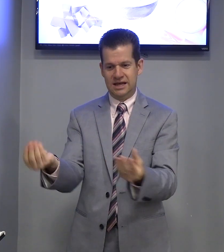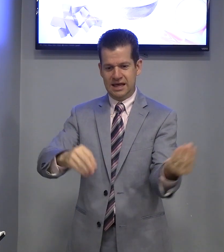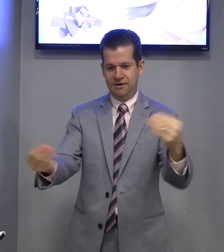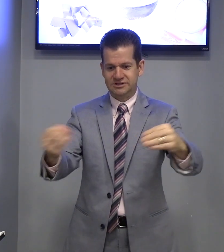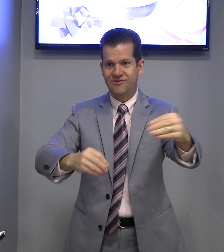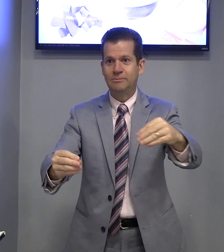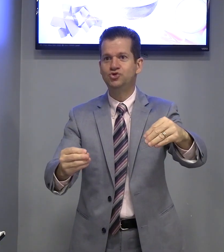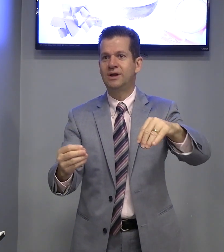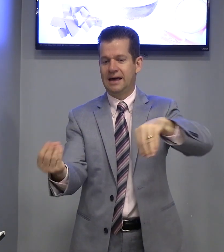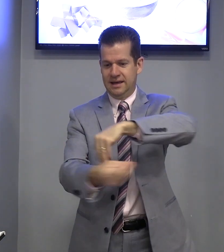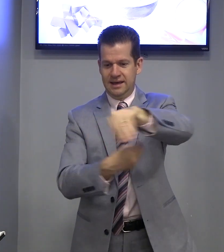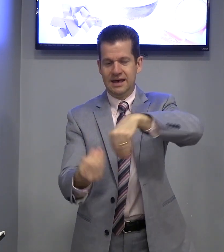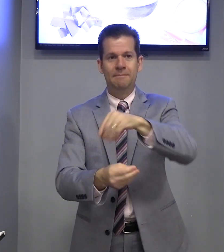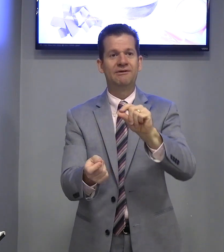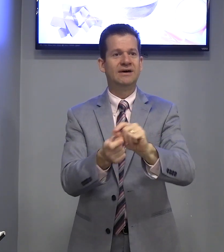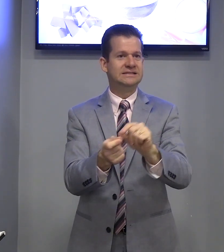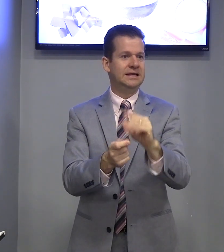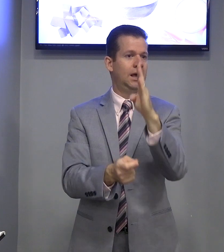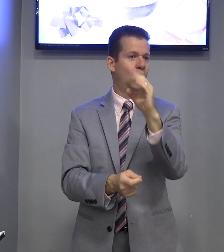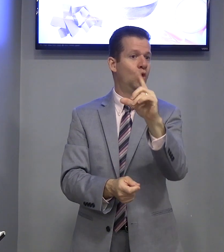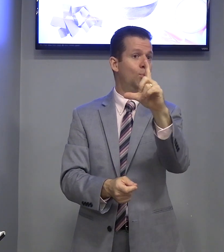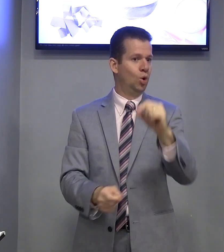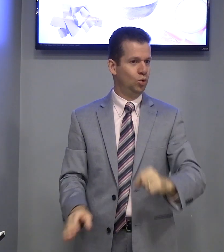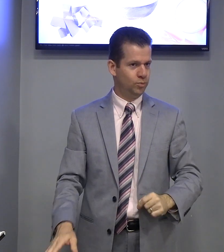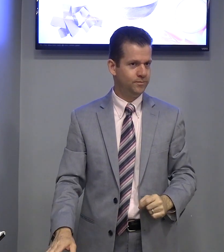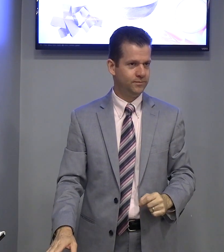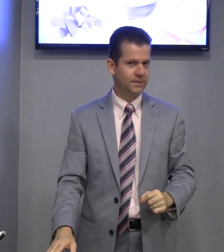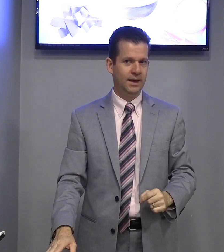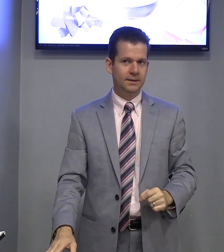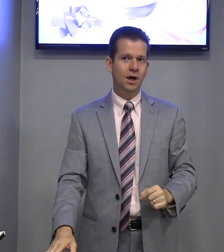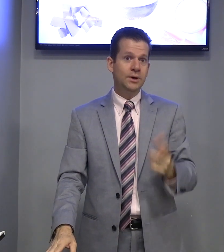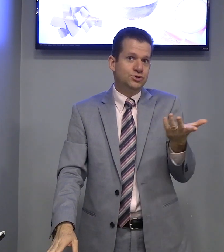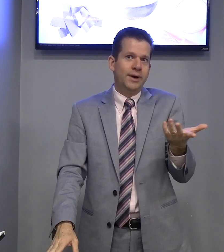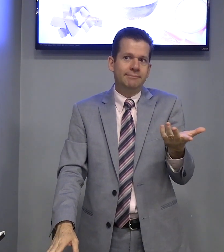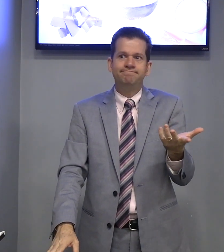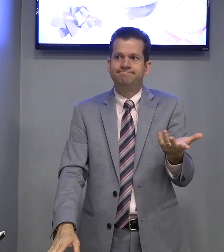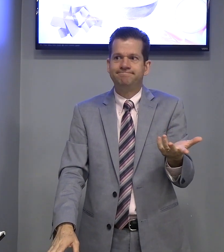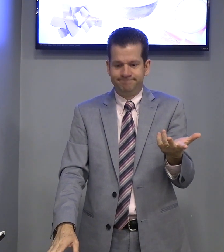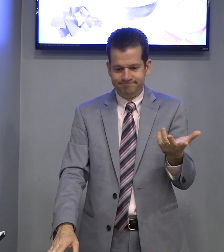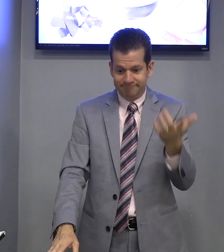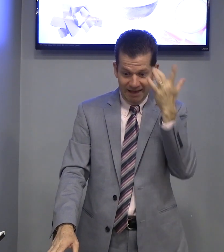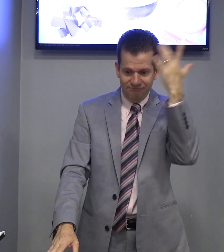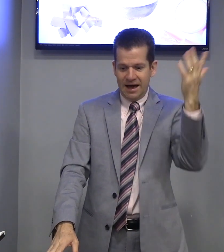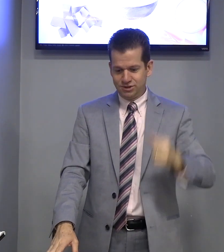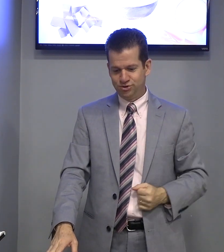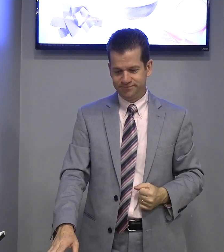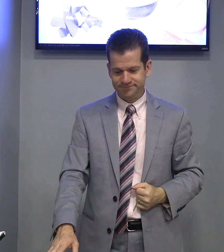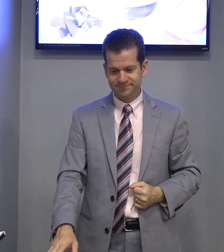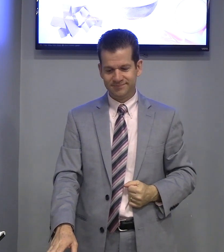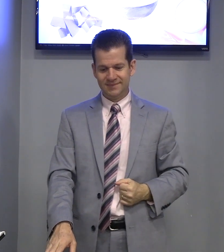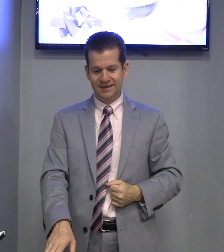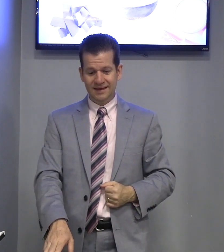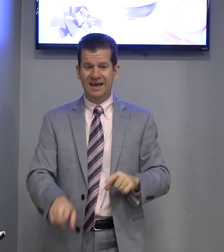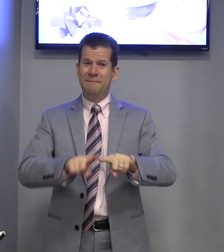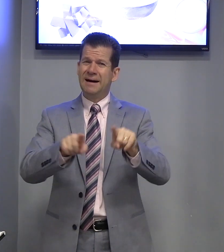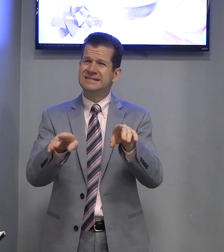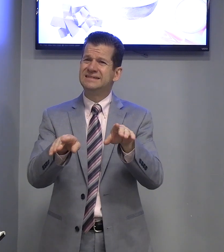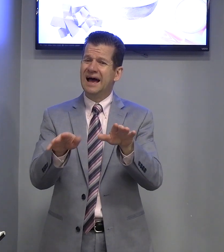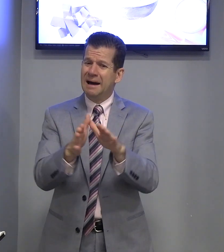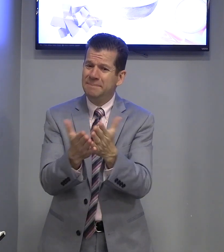que você vai misturar para fazer o bolo. Então, isso é fácil. Mas, a